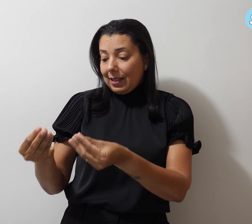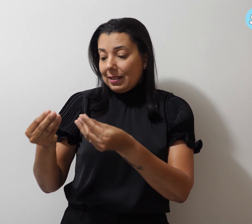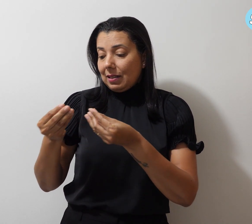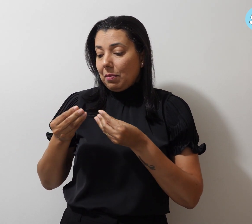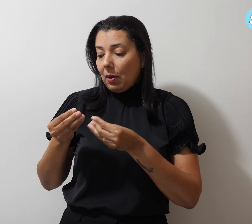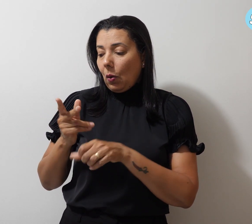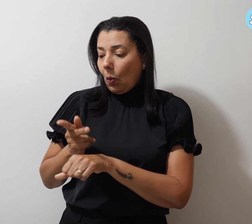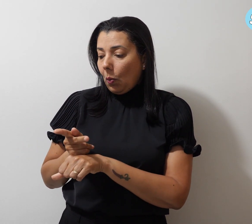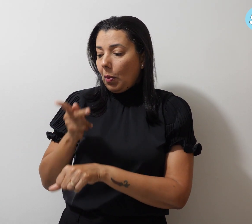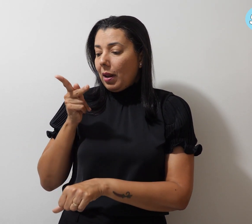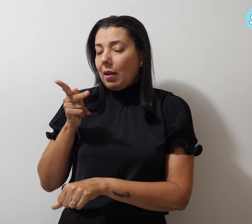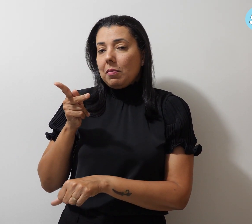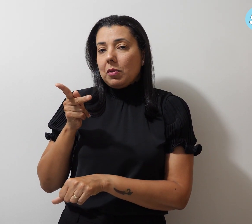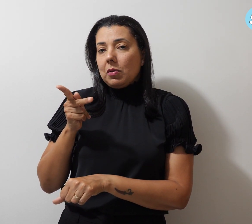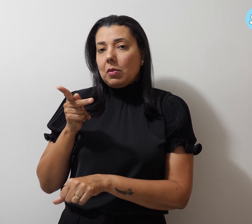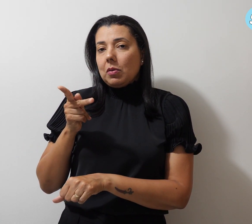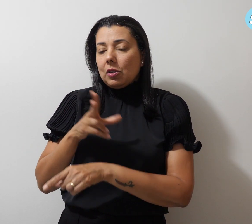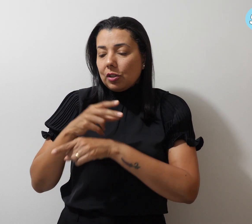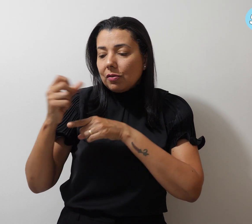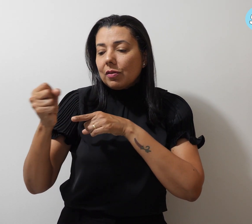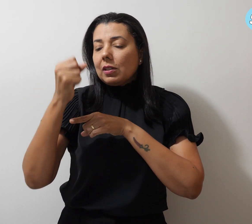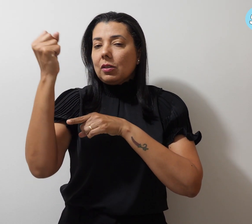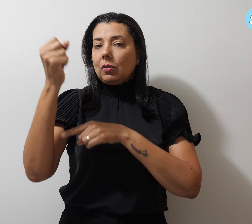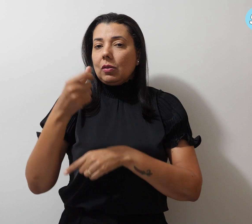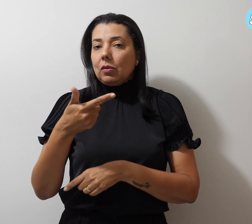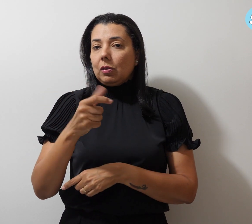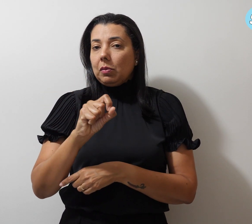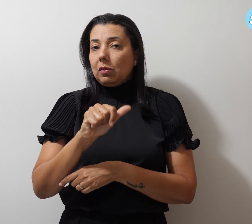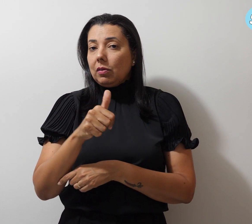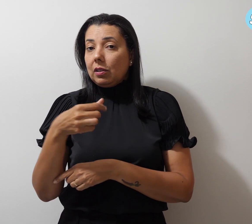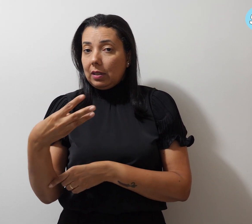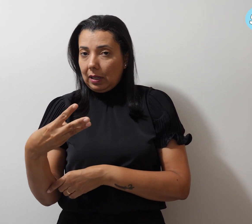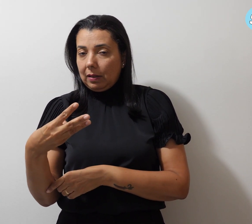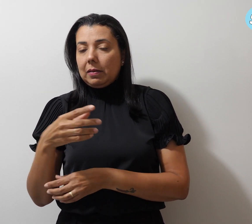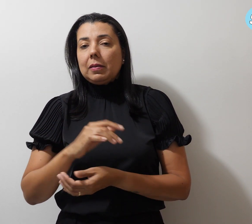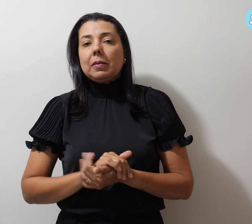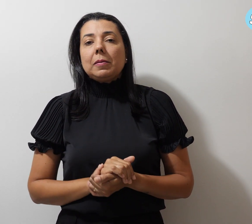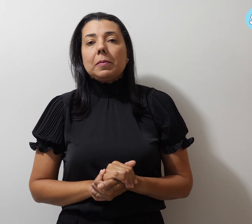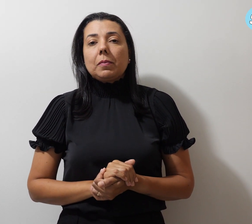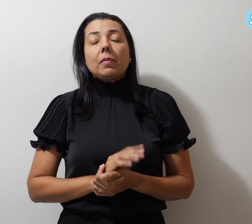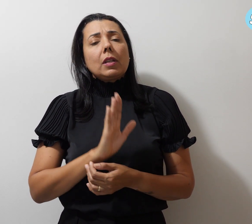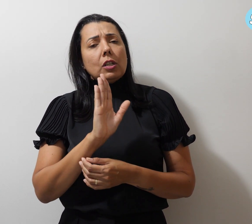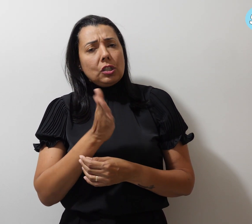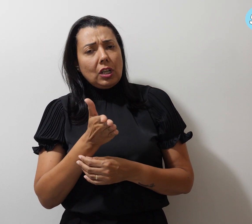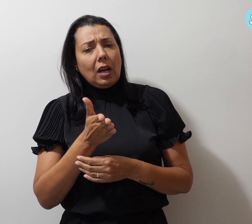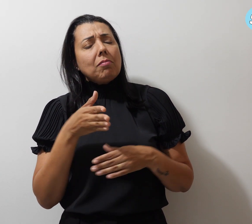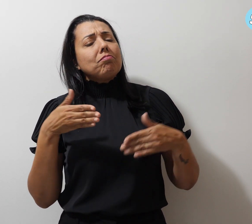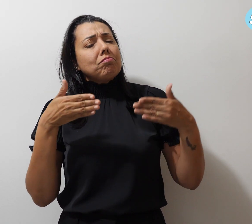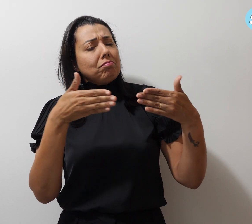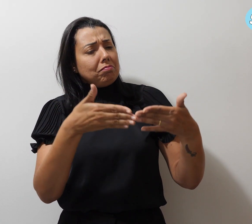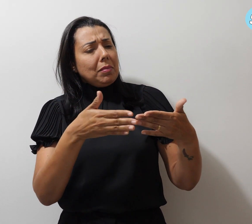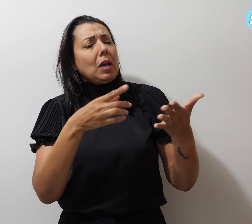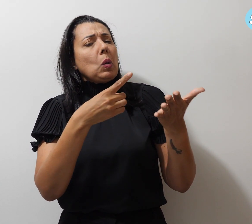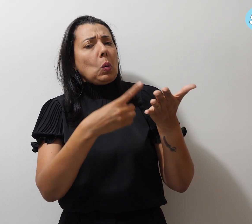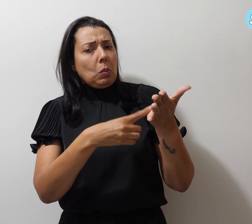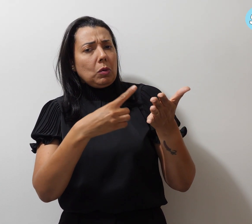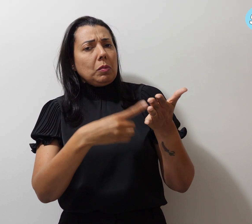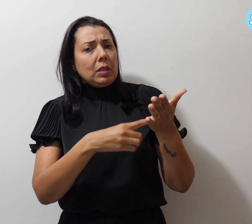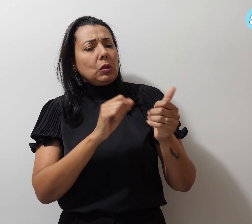troféu de campeões 2023 do campeonato, que já faz parte da agenda esportiva